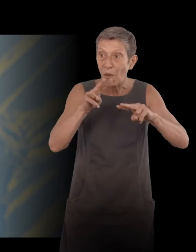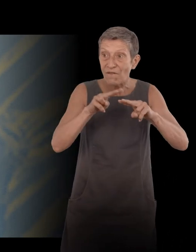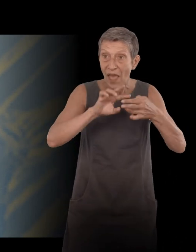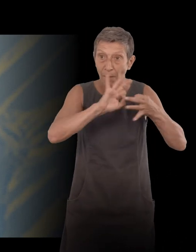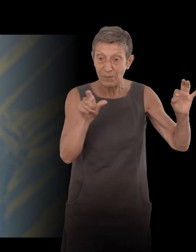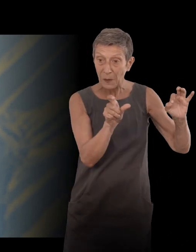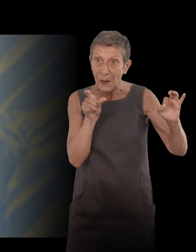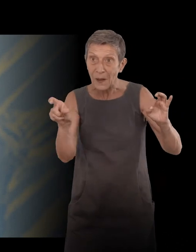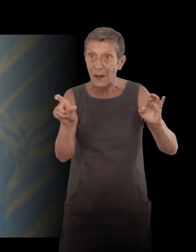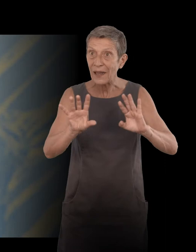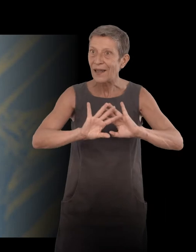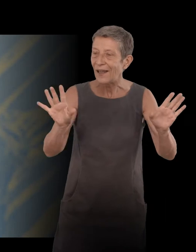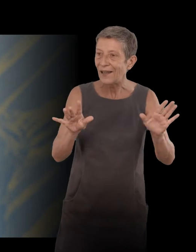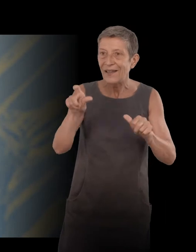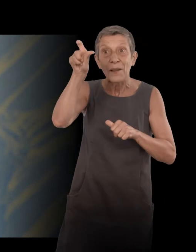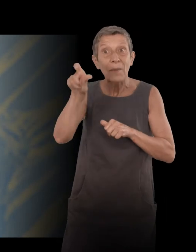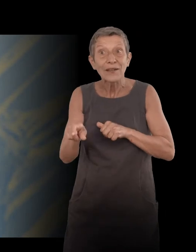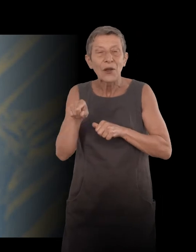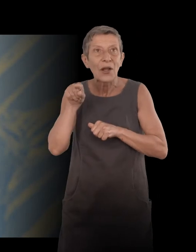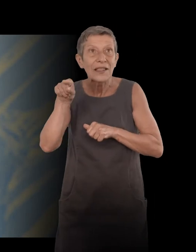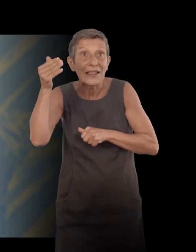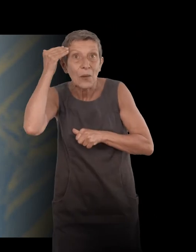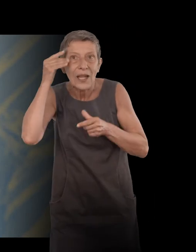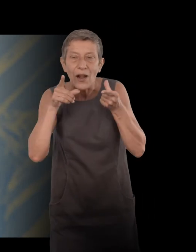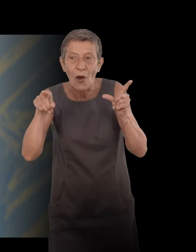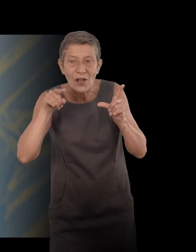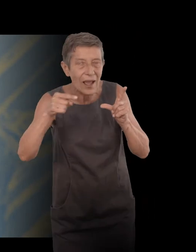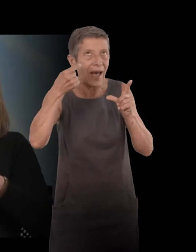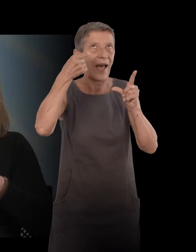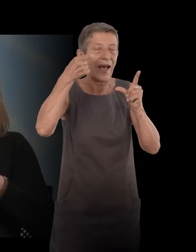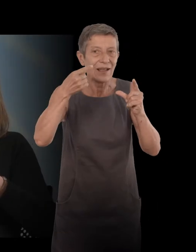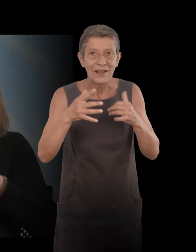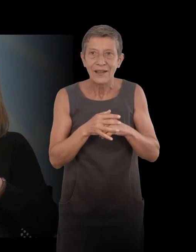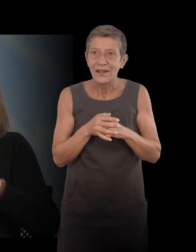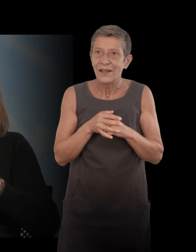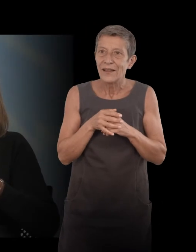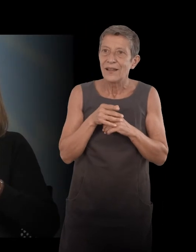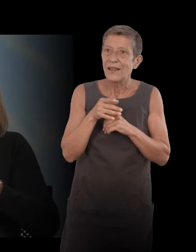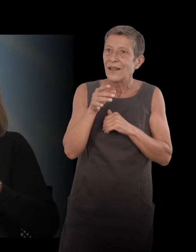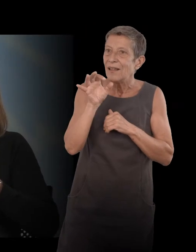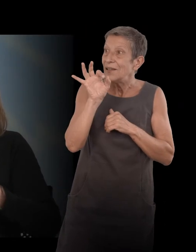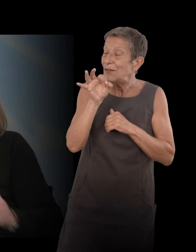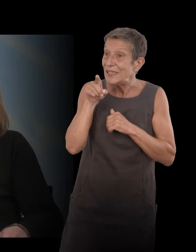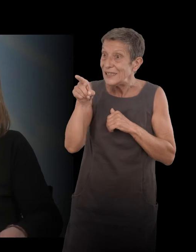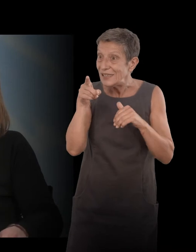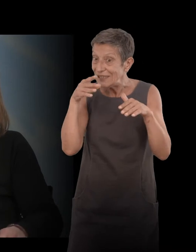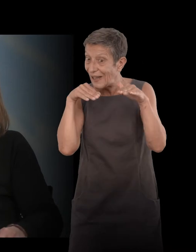Et ce qui fait que les gens qui comprenaient... C-à qu'il y a une trappe un peu derrière, quoi. Voilà, il y a des gens